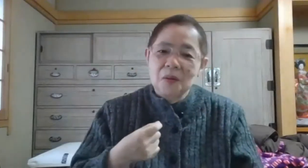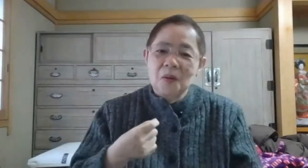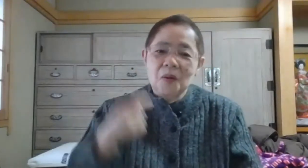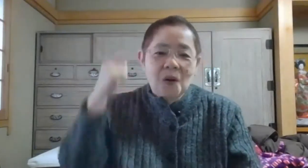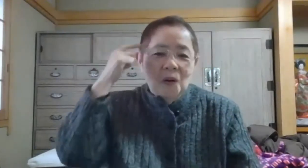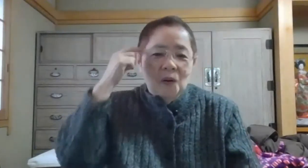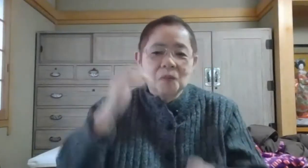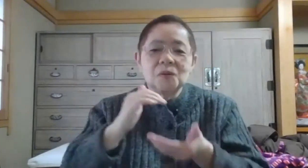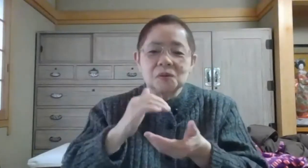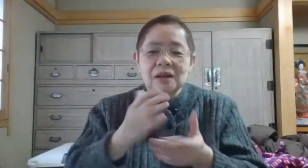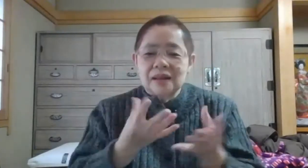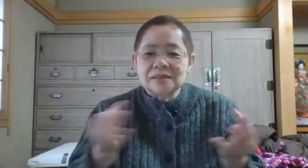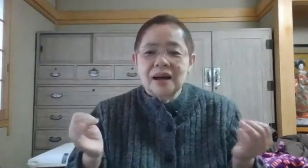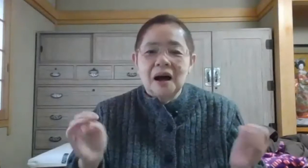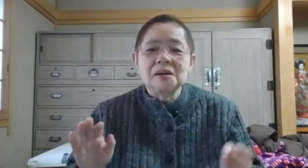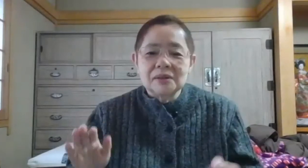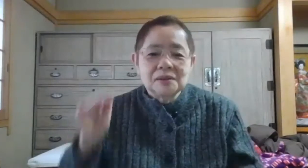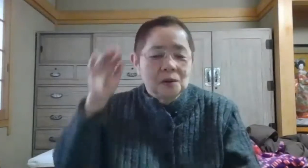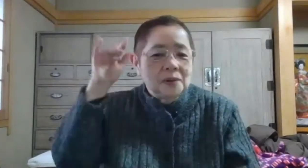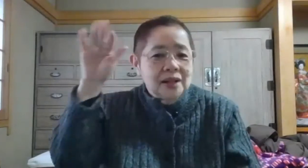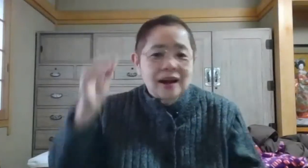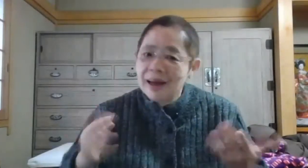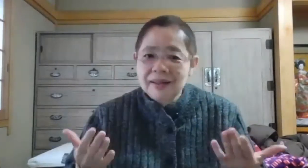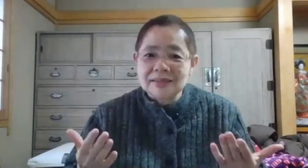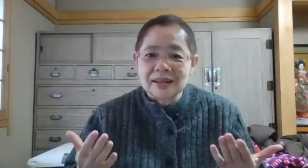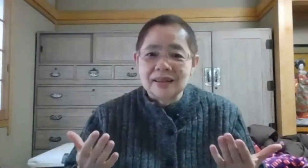うことはたくさんあります思い出がないですからね